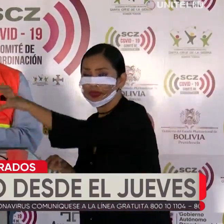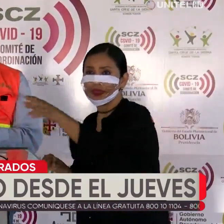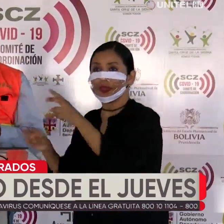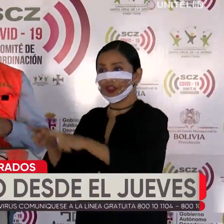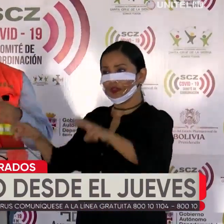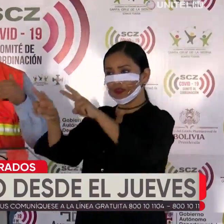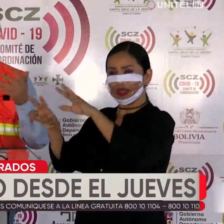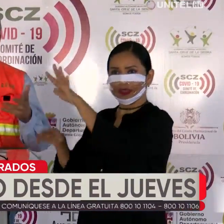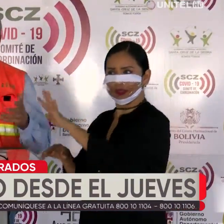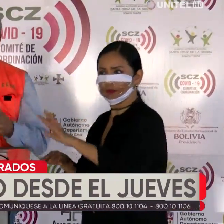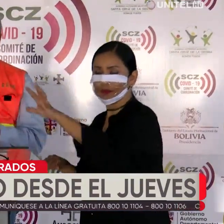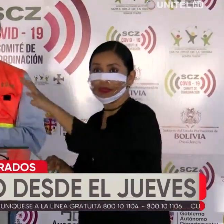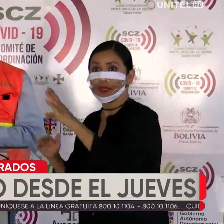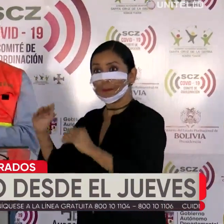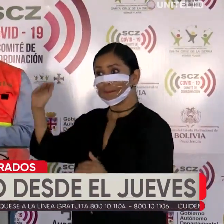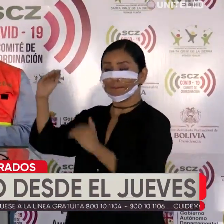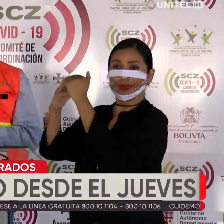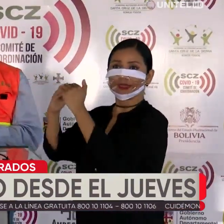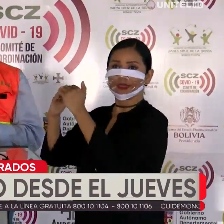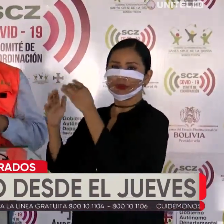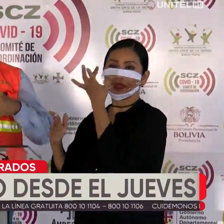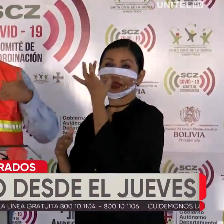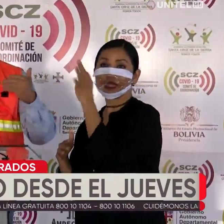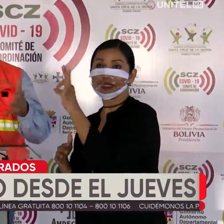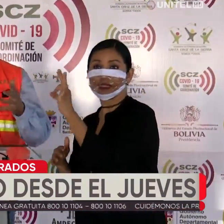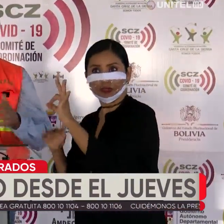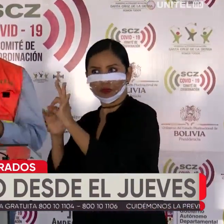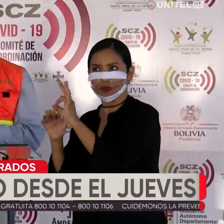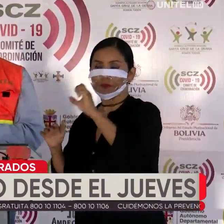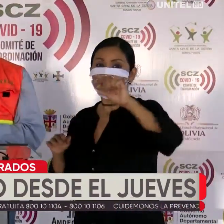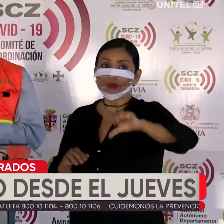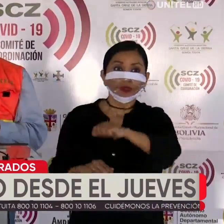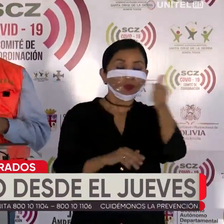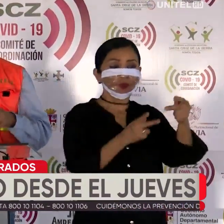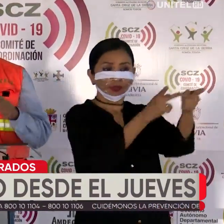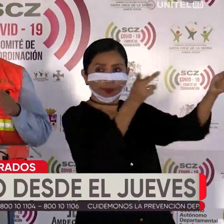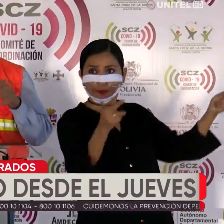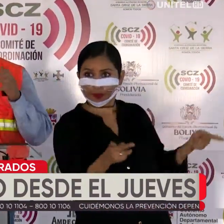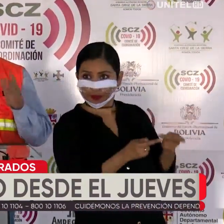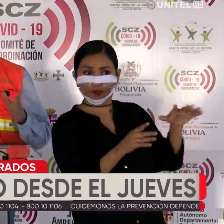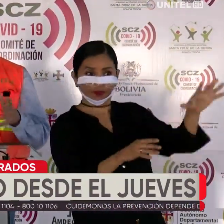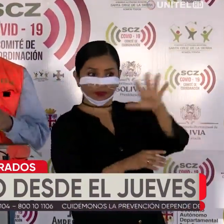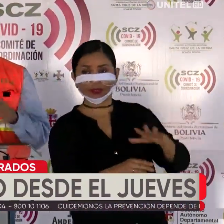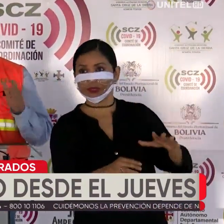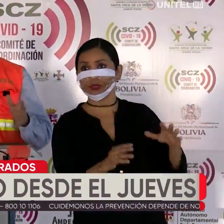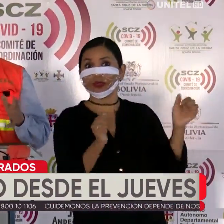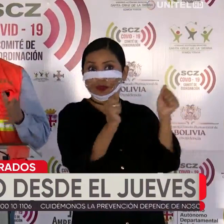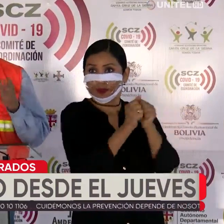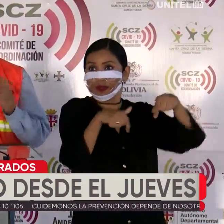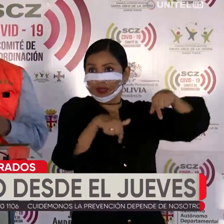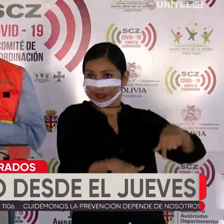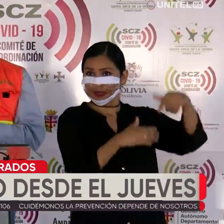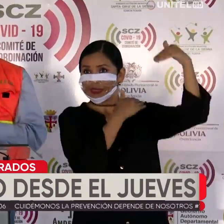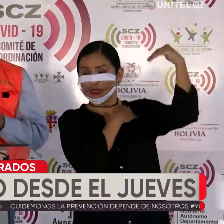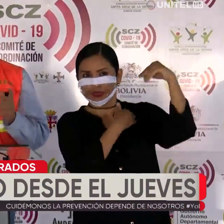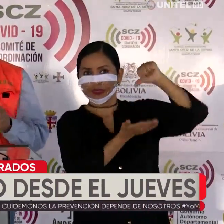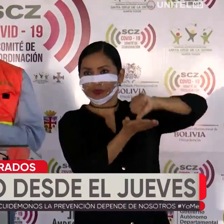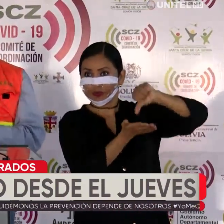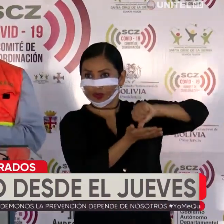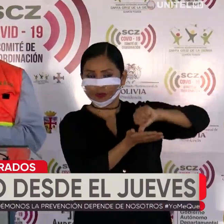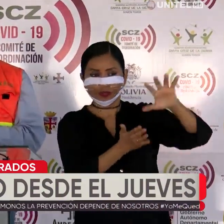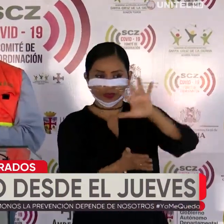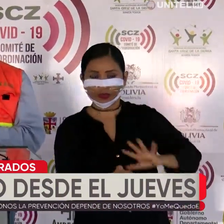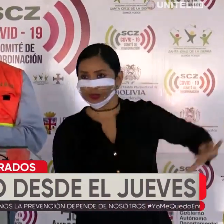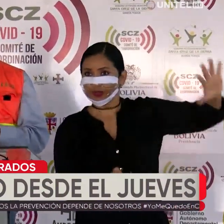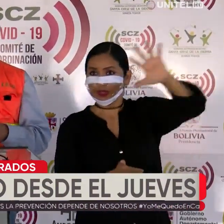cruceños, y la máxima 19. Y en el resto de las provincias, incluyendo Andrés Ibañez con Santa